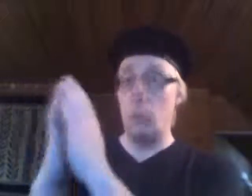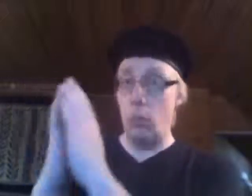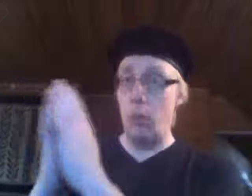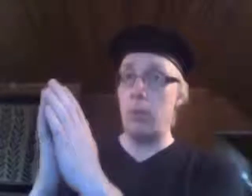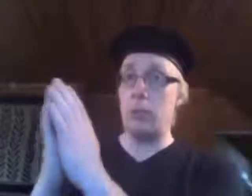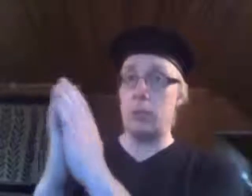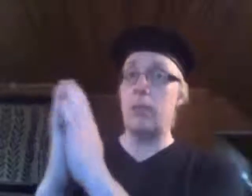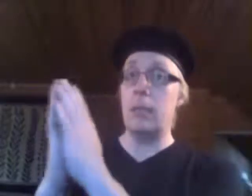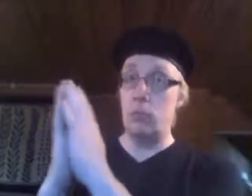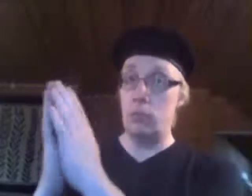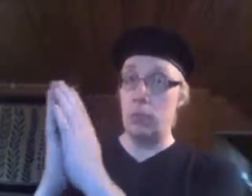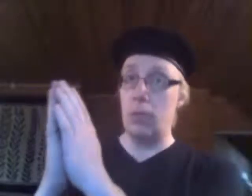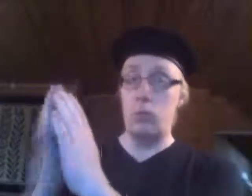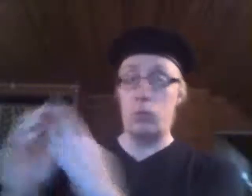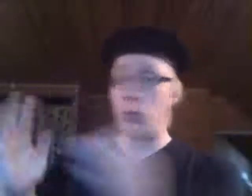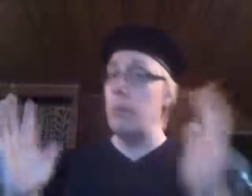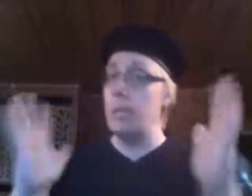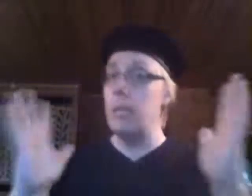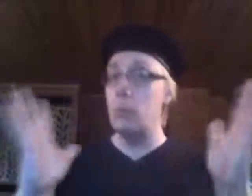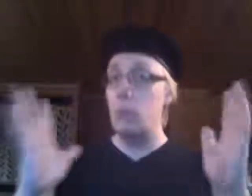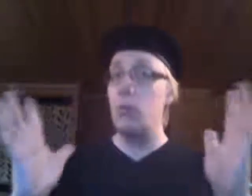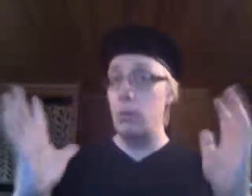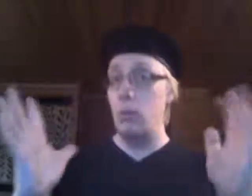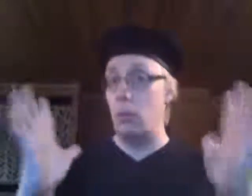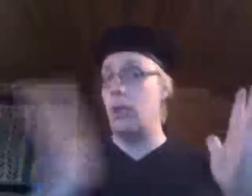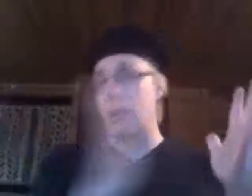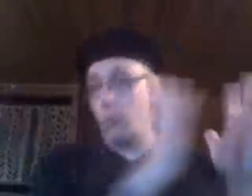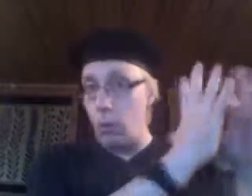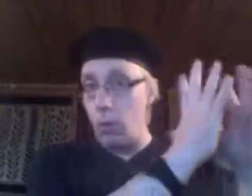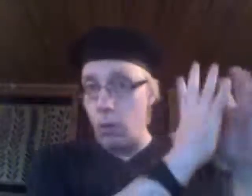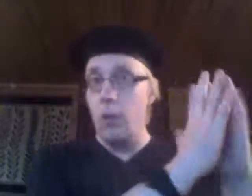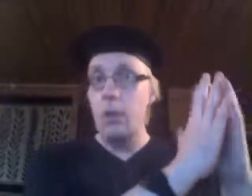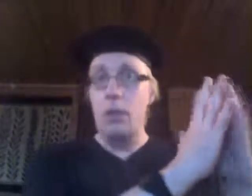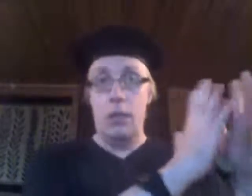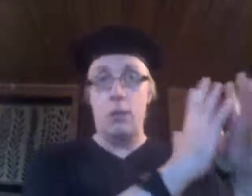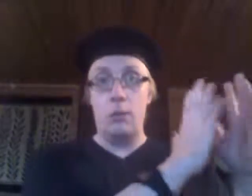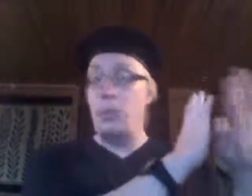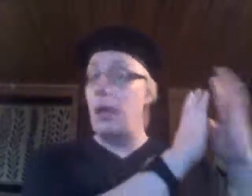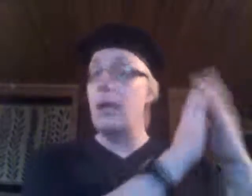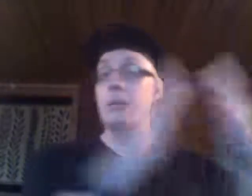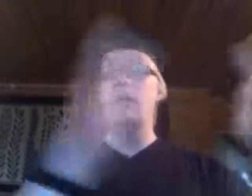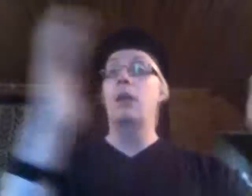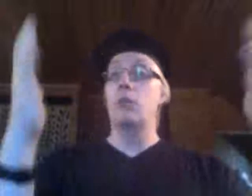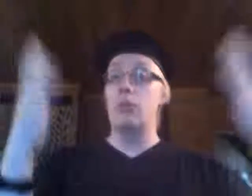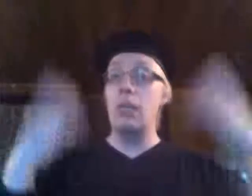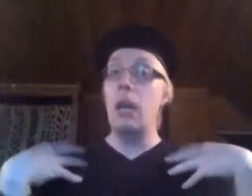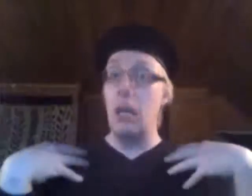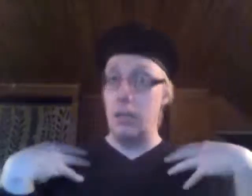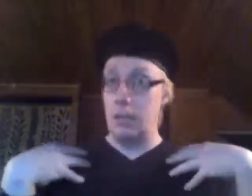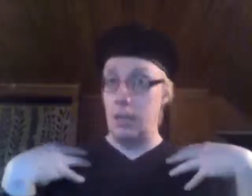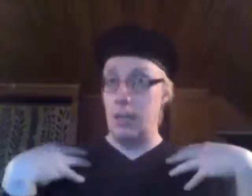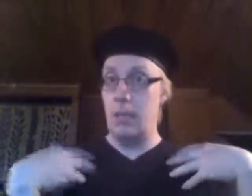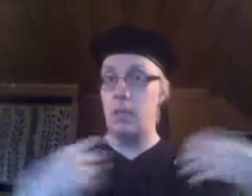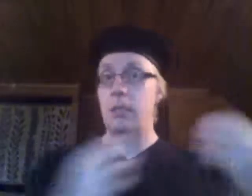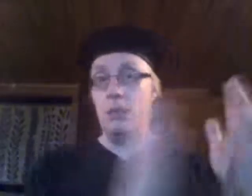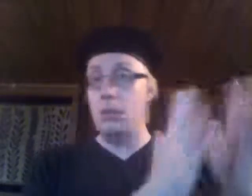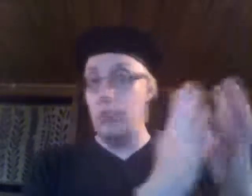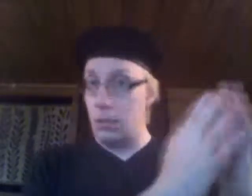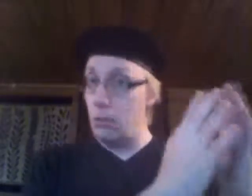huomiota sen täytyy saada. Kun Trump meinaa nyt ottaa koko sen parrasvalon nyt ihan itselleen. Niin on, kato,